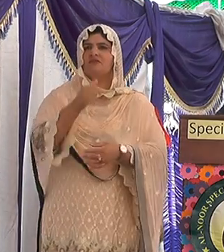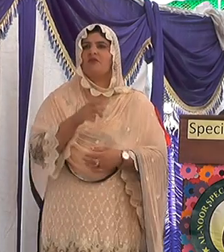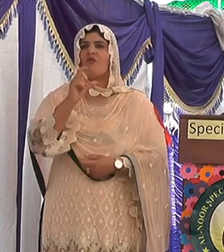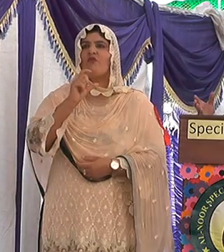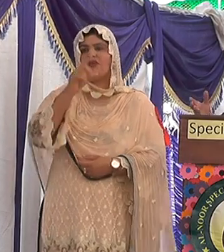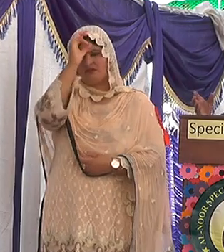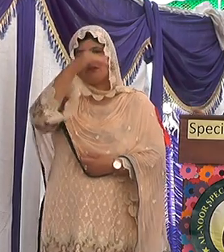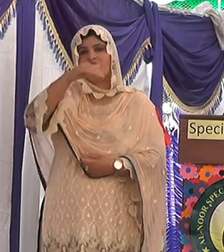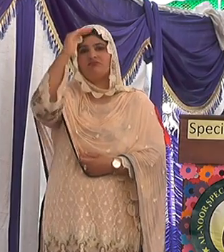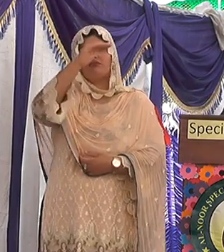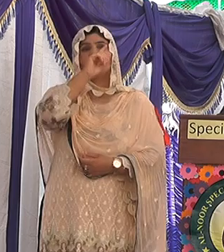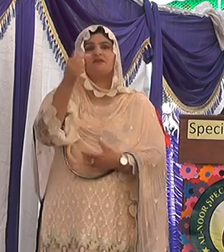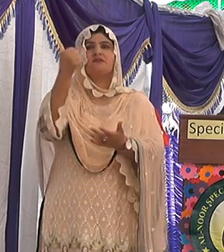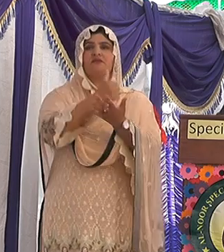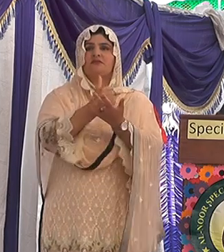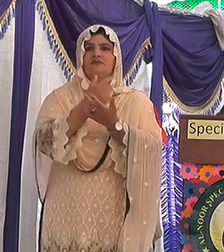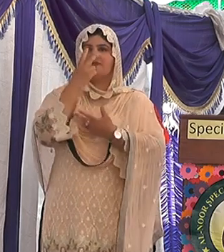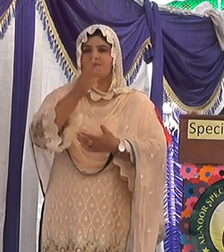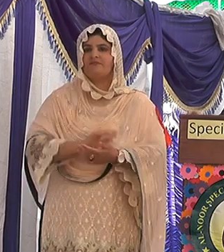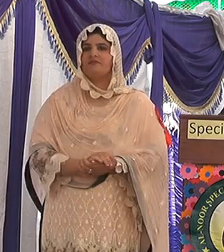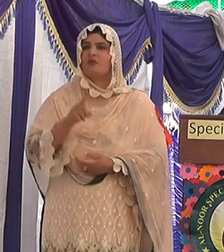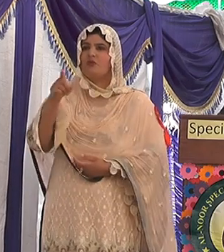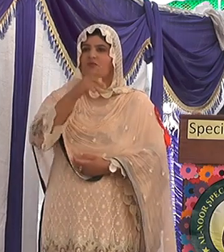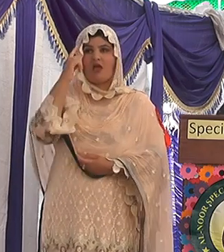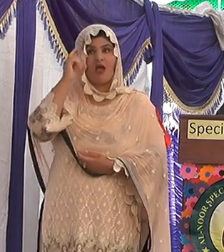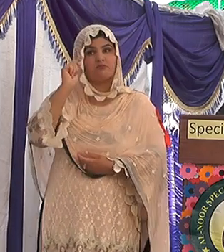باجے پاکستان کے بڑے عالی فران کے ہاں موجود ہیں اور